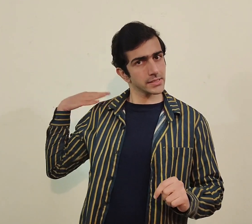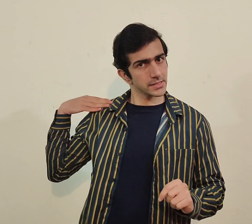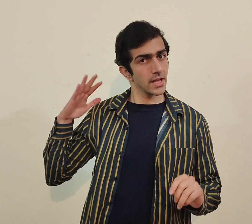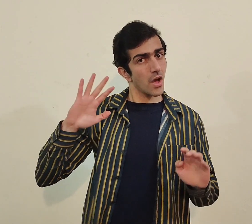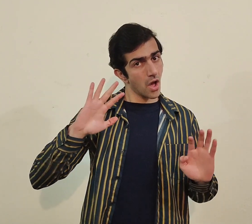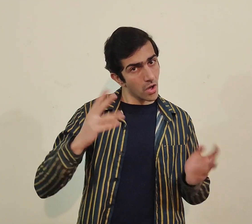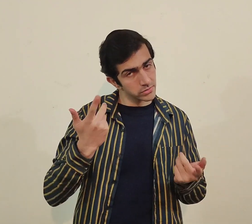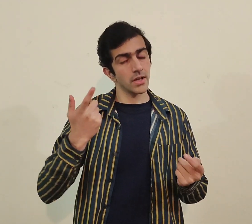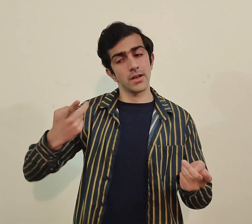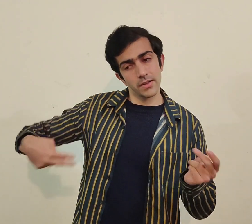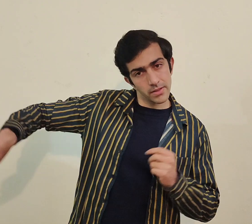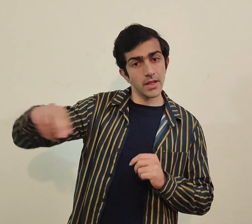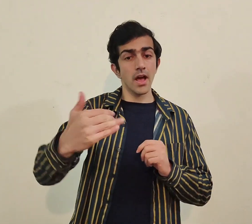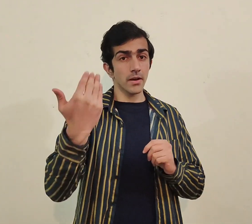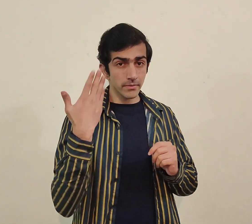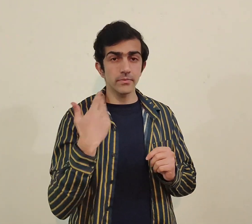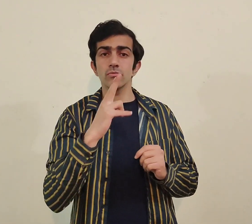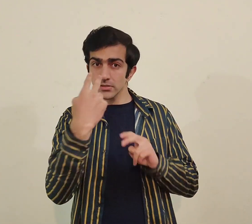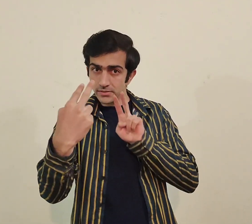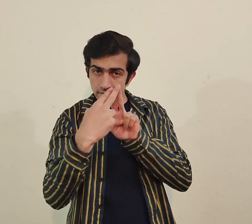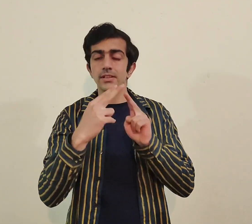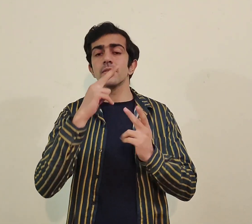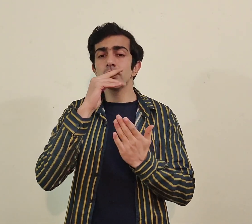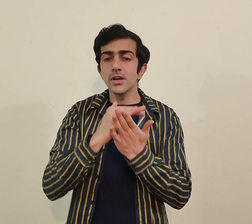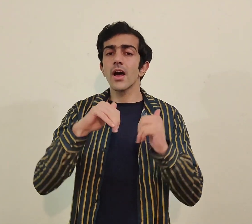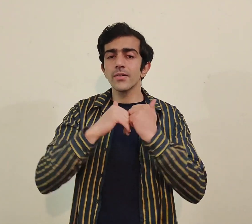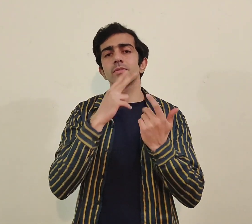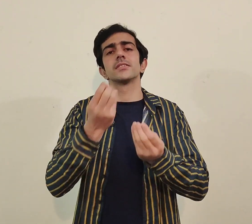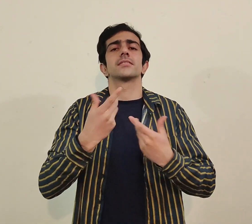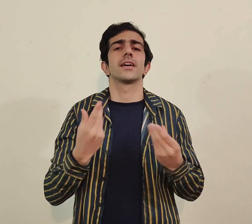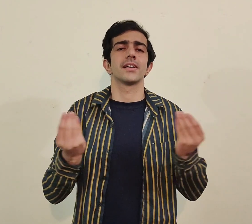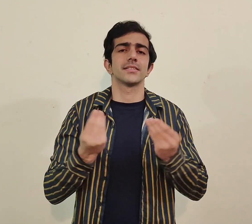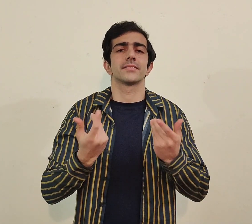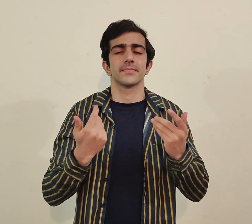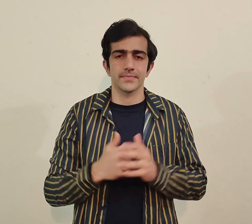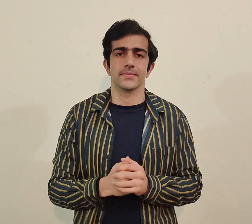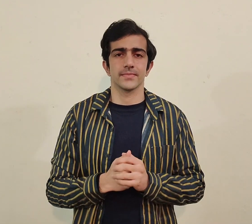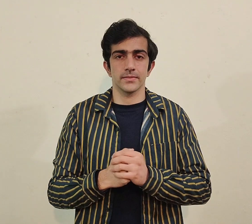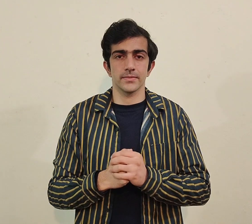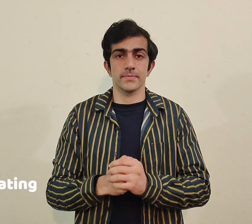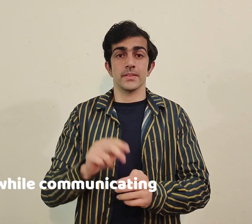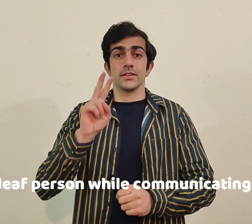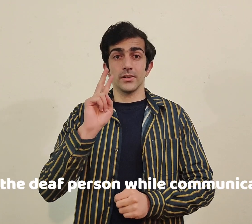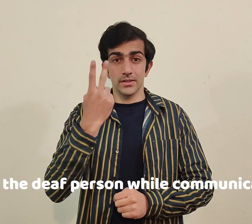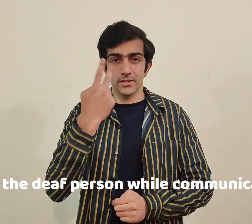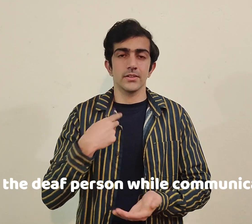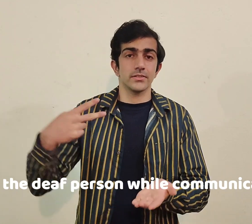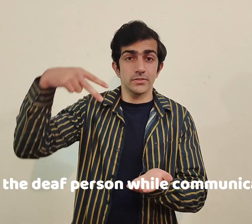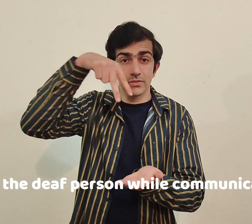چاہیے کہ وہ شولڈر پہ ٹیپ کرے کہ سامنے آکے بات کرے اور آسانی سے ہو سکتی ہے سیکنڈ